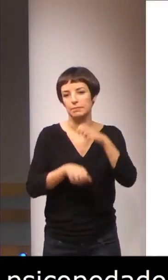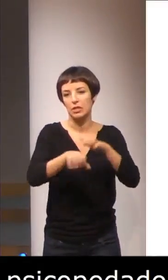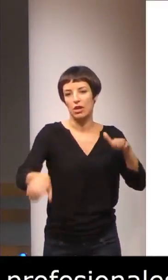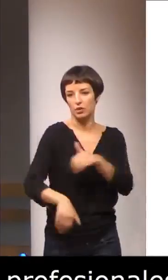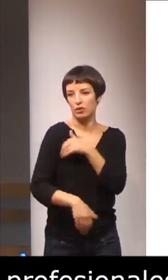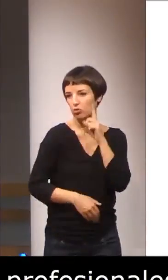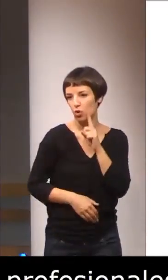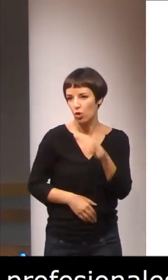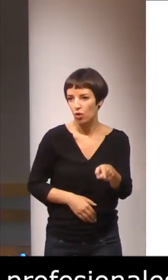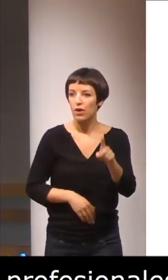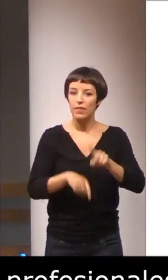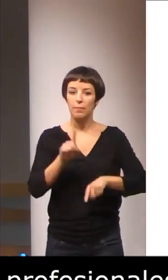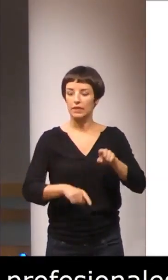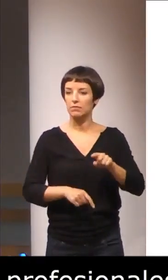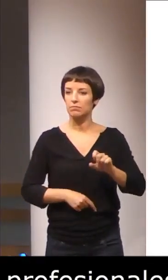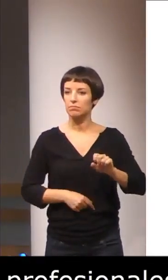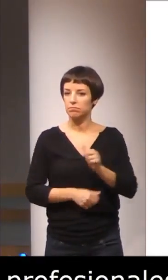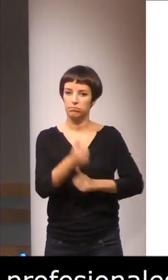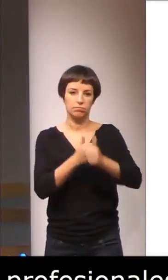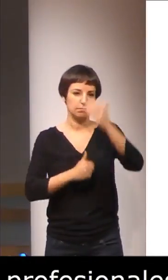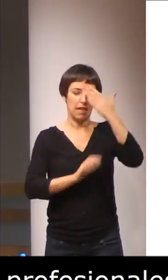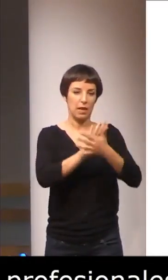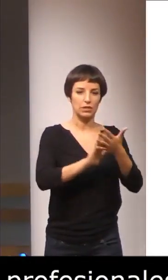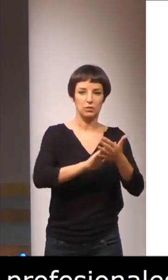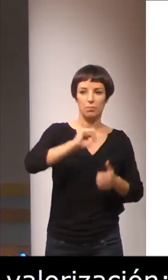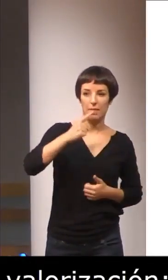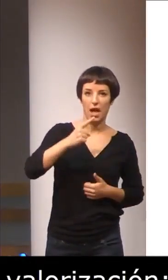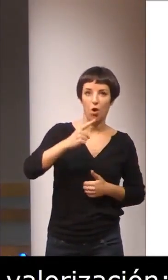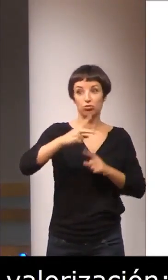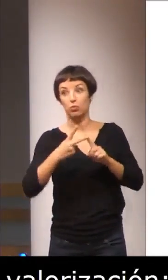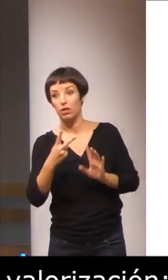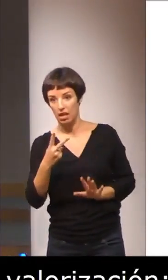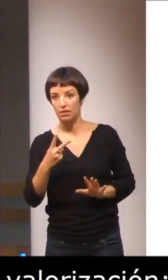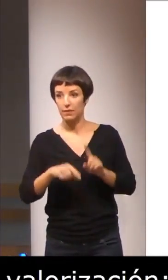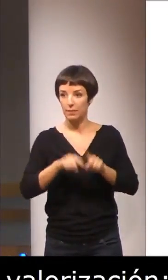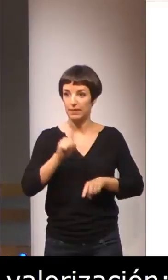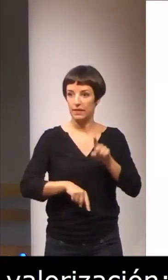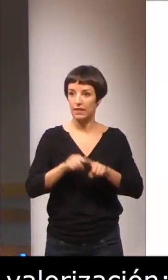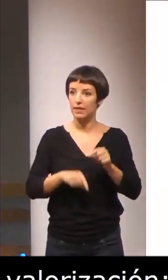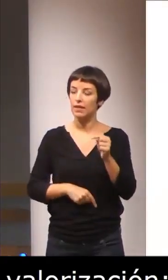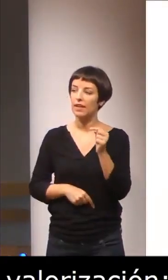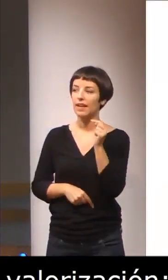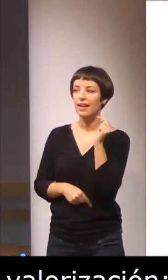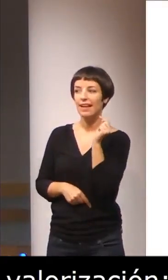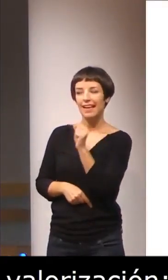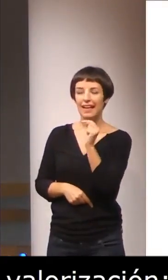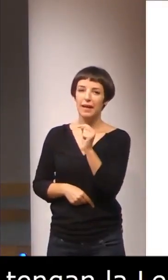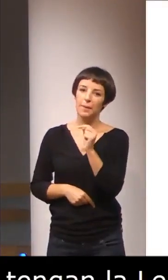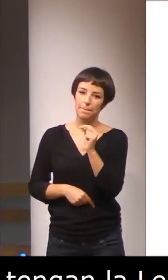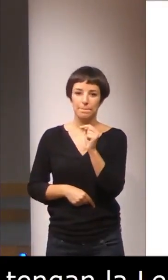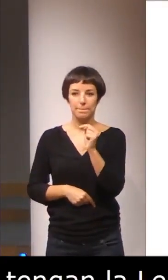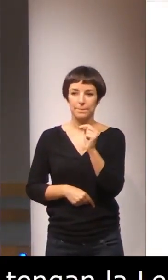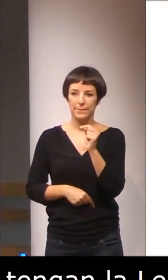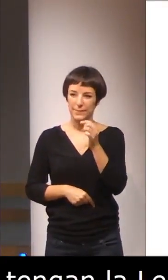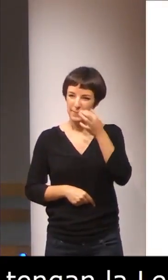tengan la lengua de signos como primera lengua o segunda lengua. Estas nociones también no se ajustarían exactamente a las